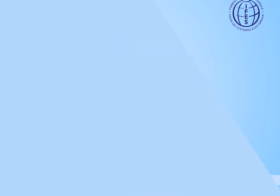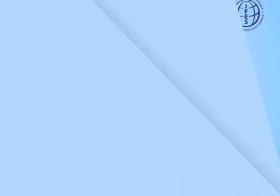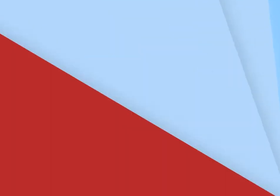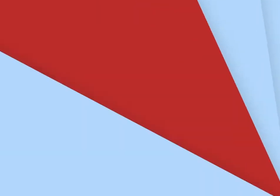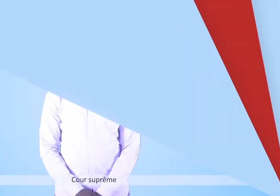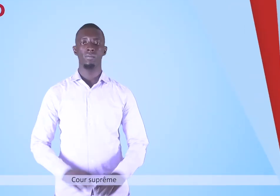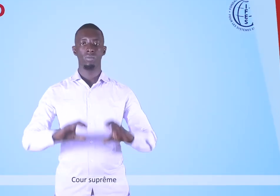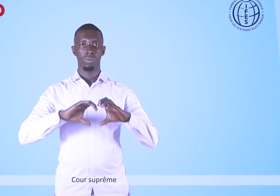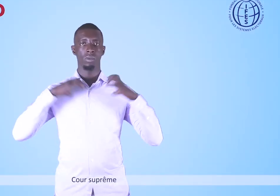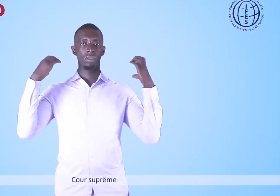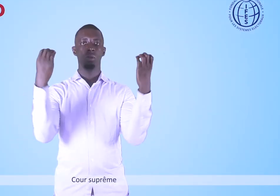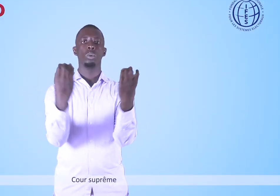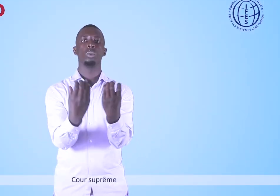Cours suprême